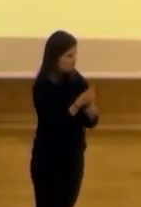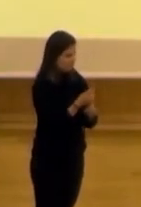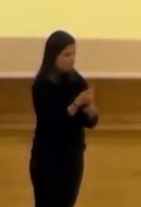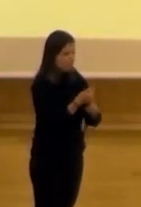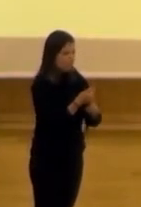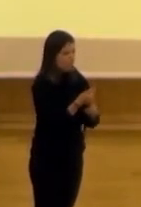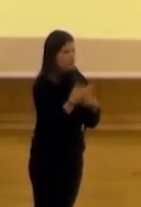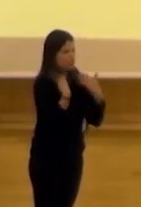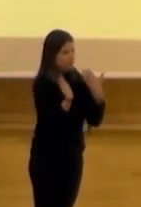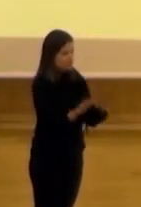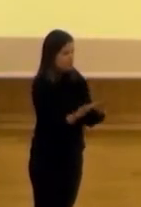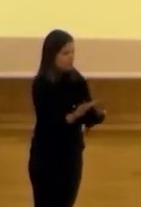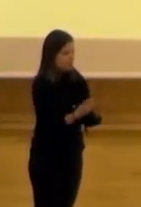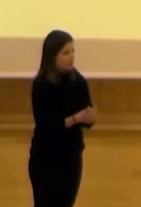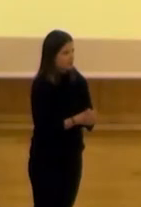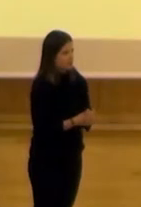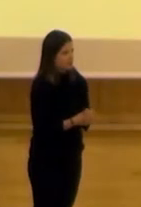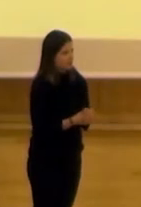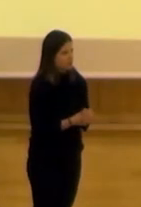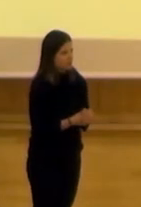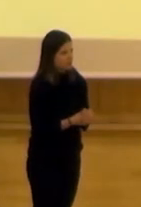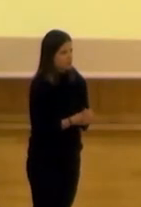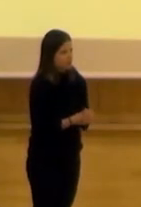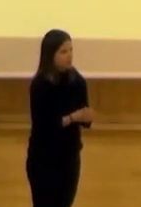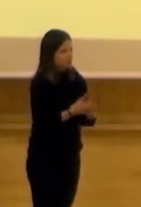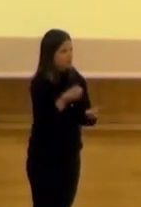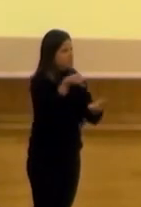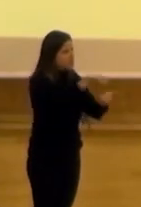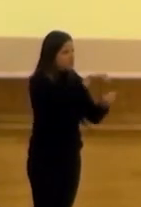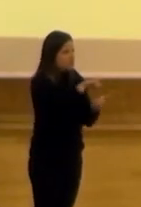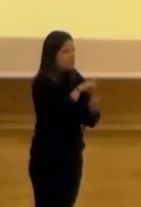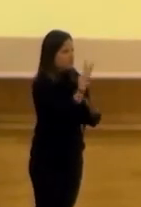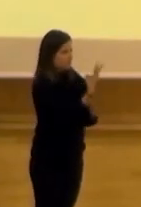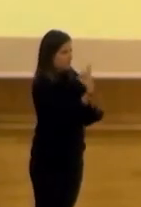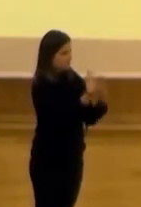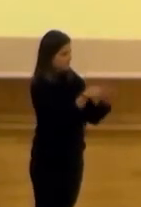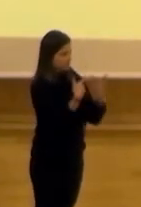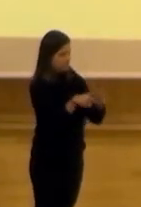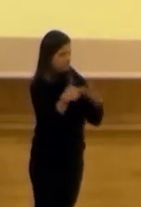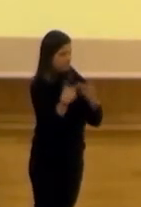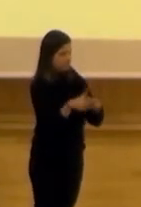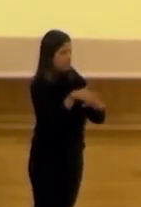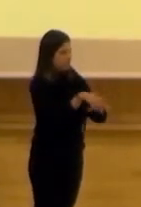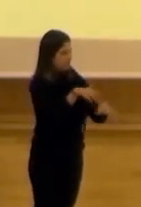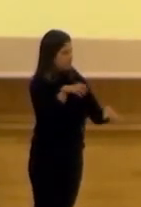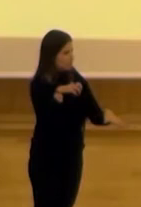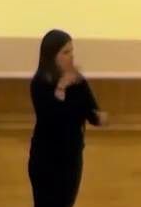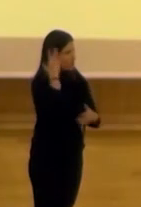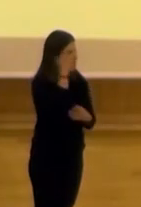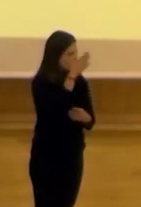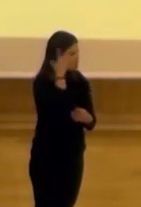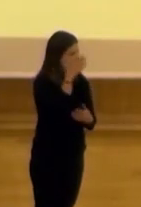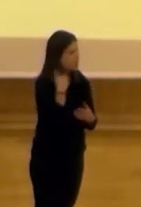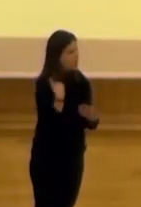encontramos. Entonces, de ciudadanos teníamos tres clases, la mayoría eran los entusiastas o soñadores, estos